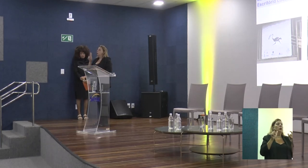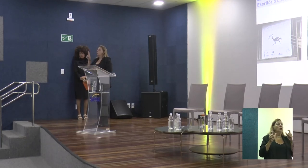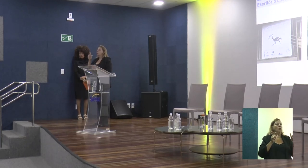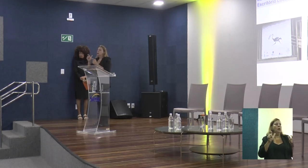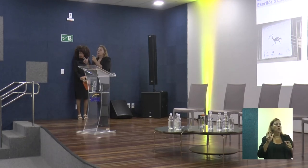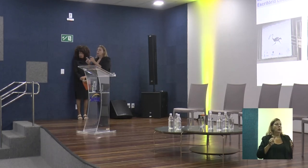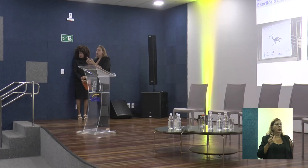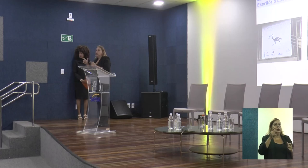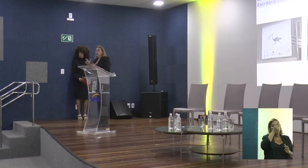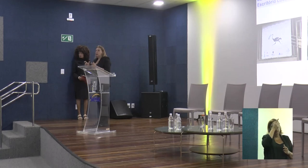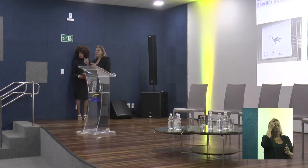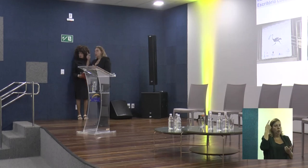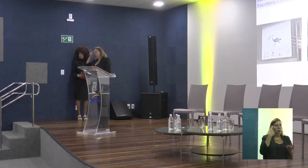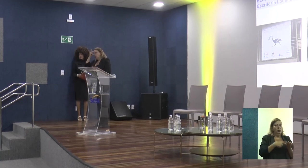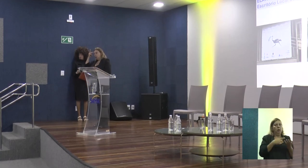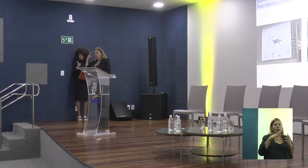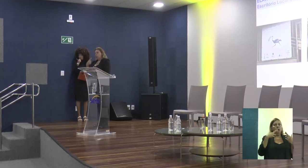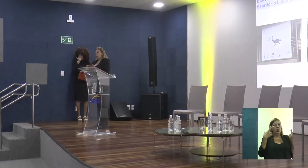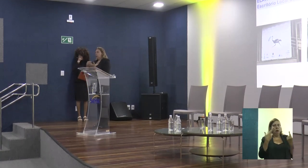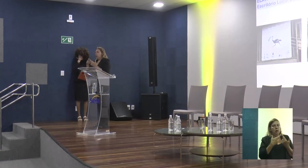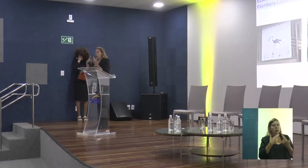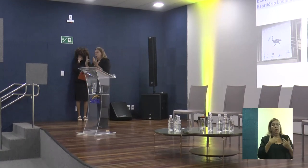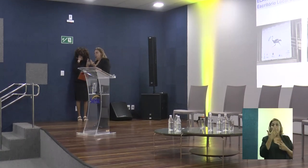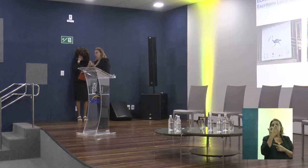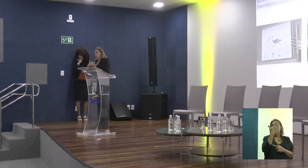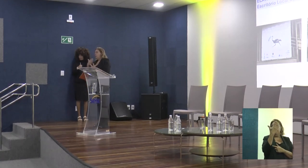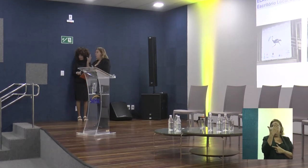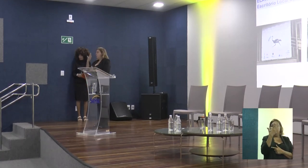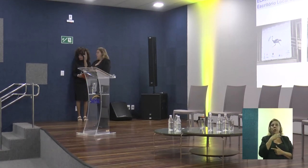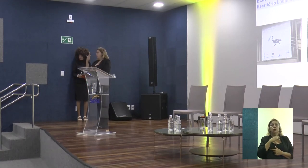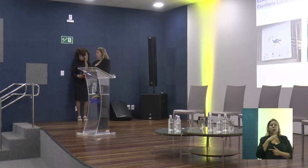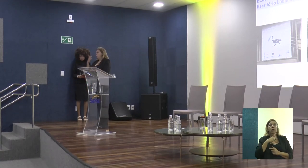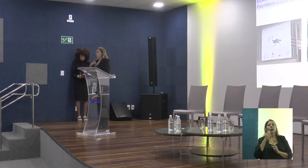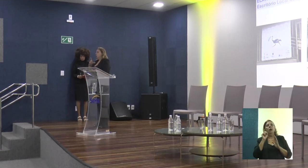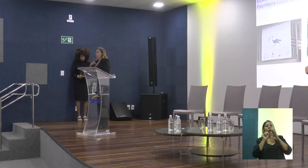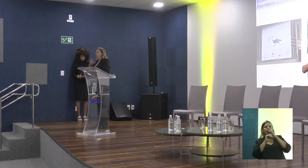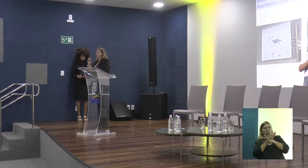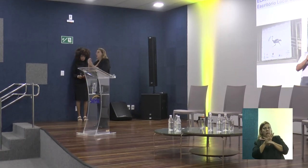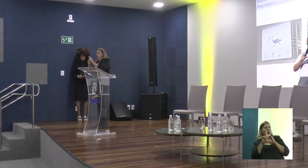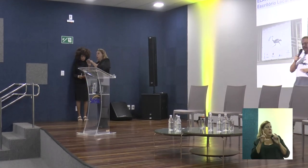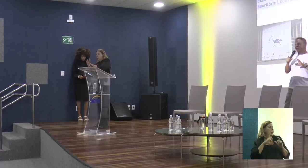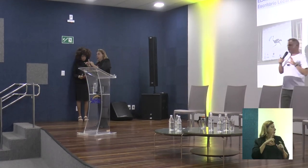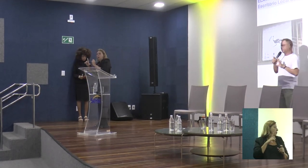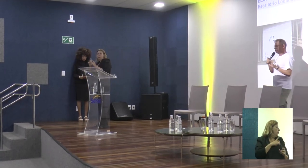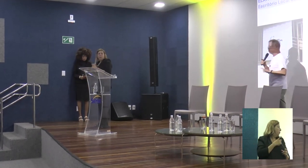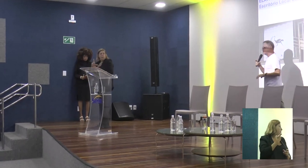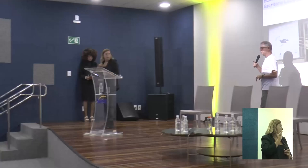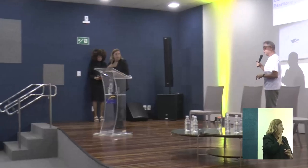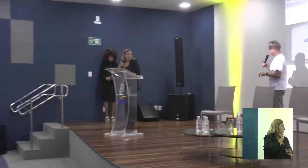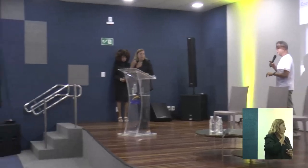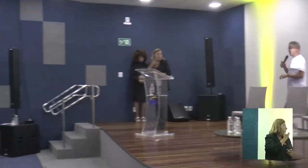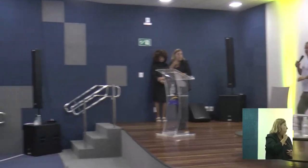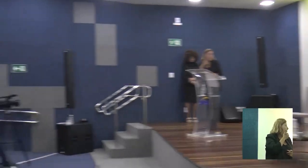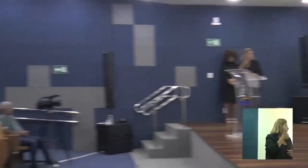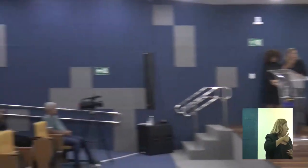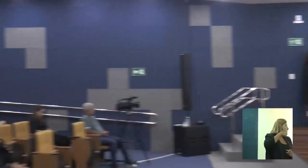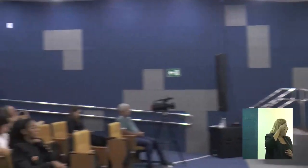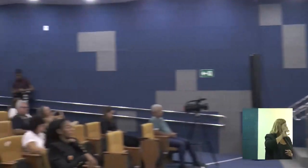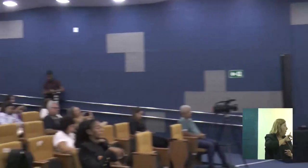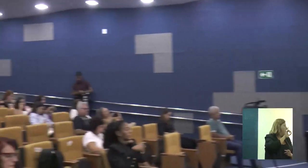localização para as pessoas, então a gente marca a reunião lá na frente, consegue projetar no final da tarde, sexta-feira é o melhor dia,